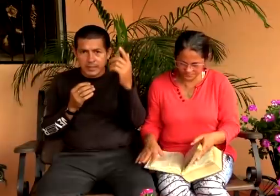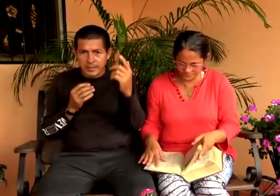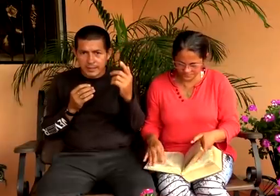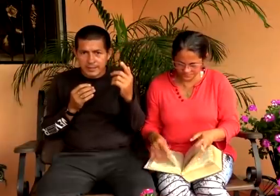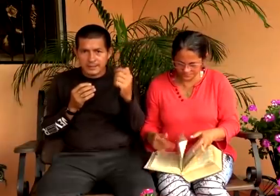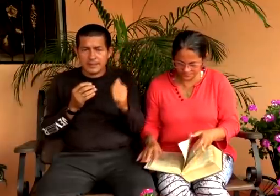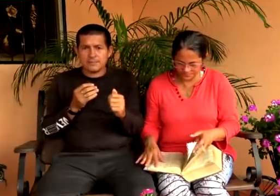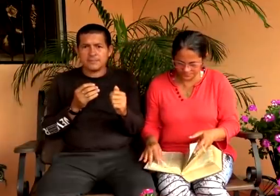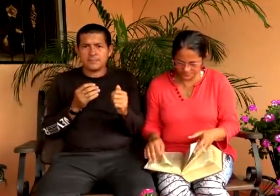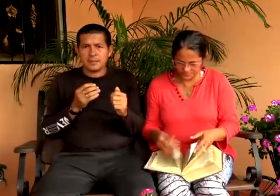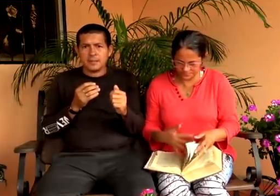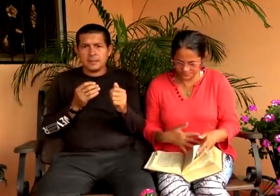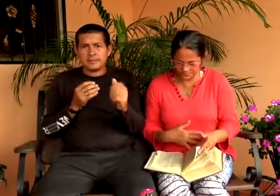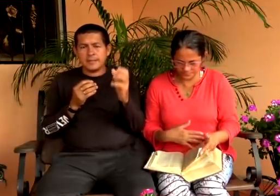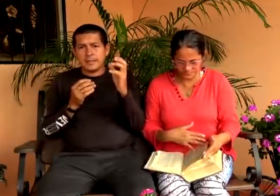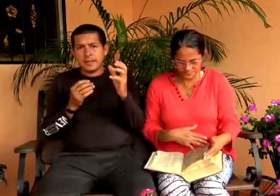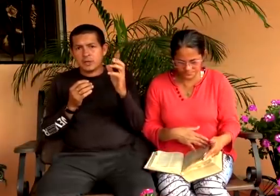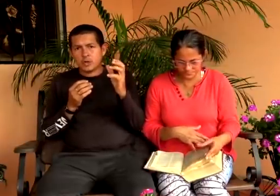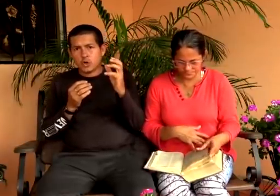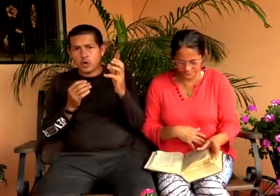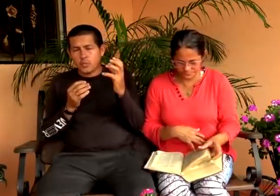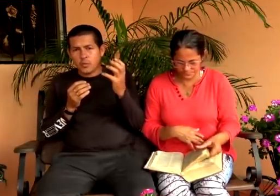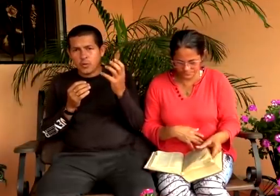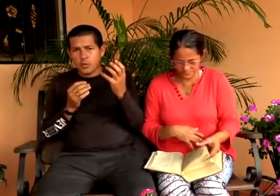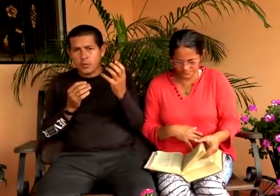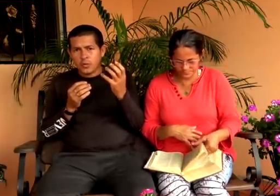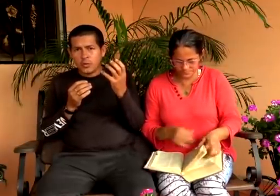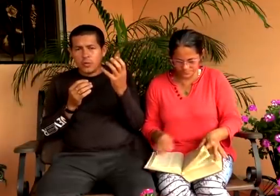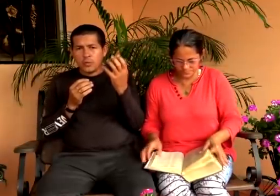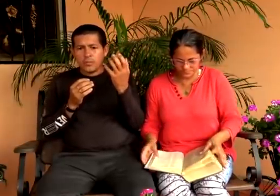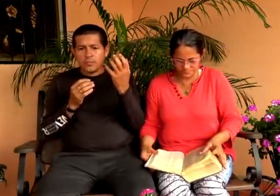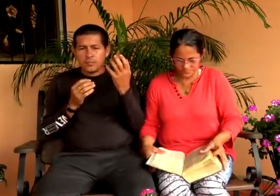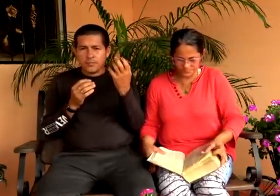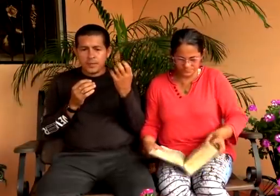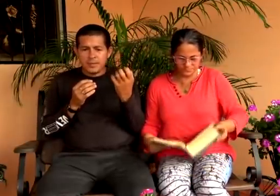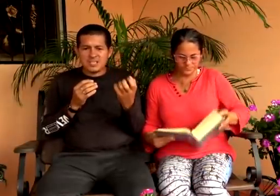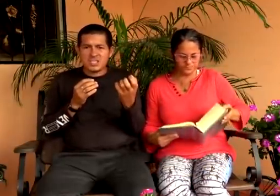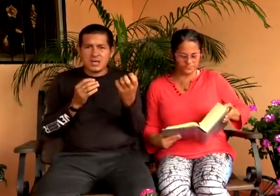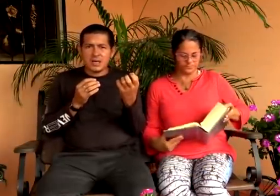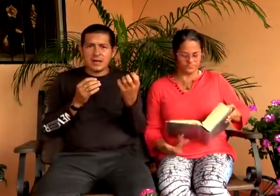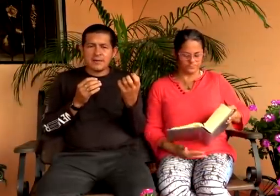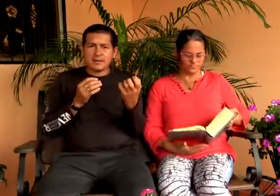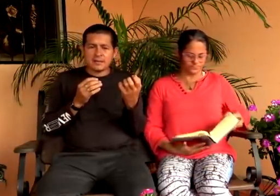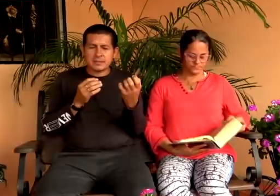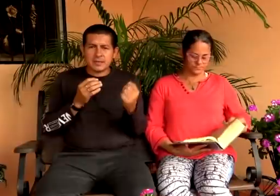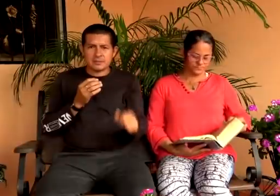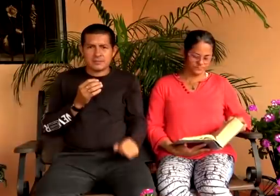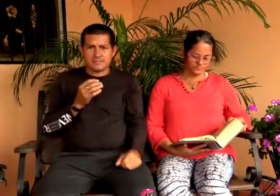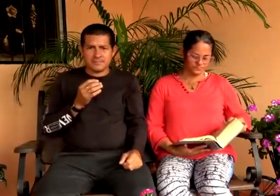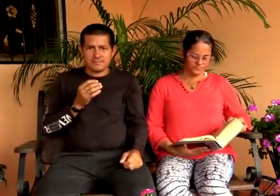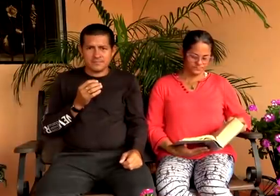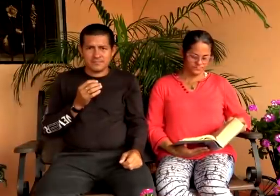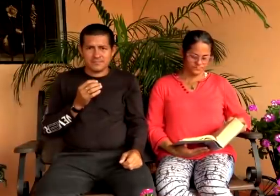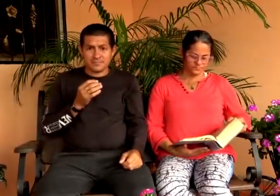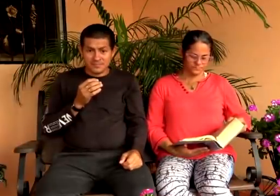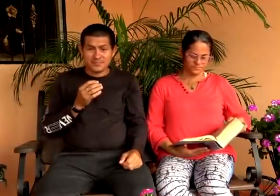única iglesia, tiene como primicia la verdad.